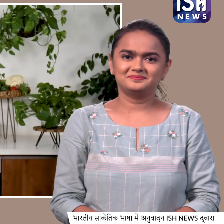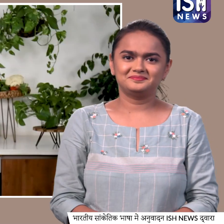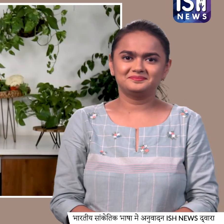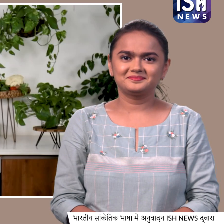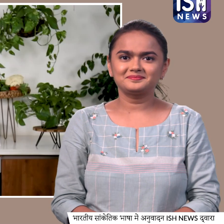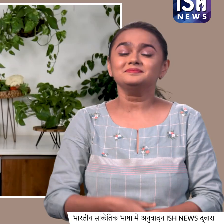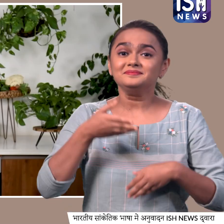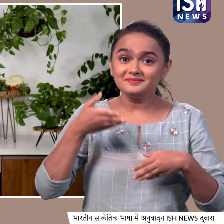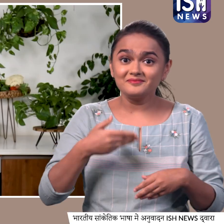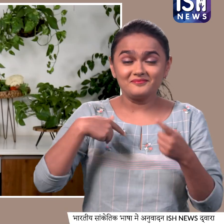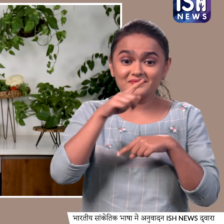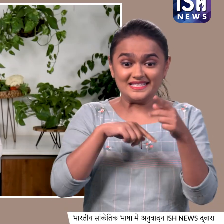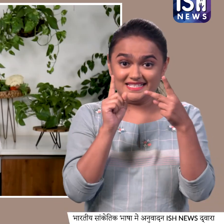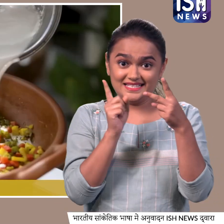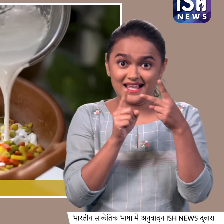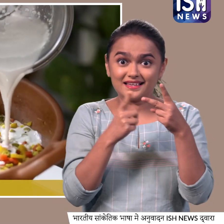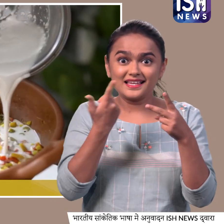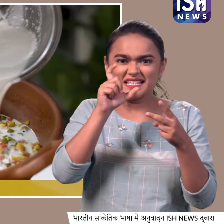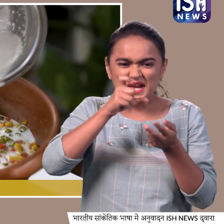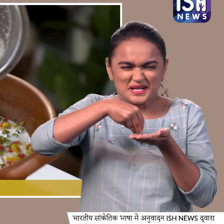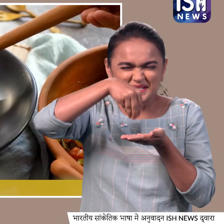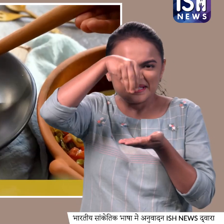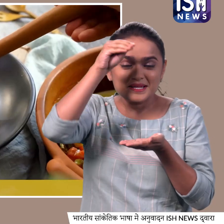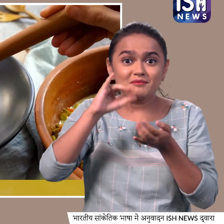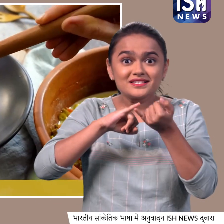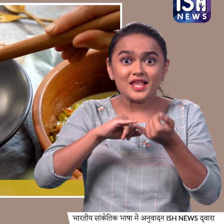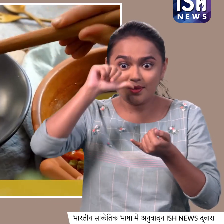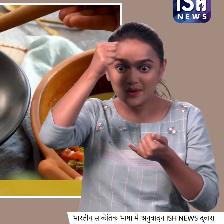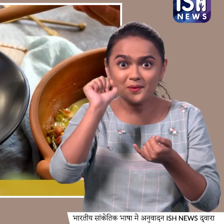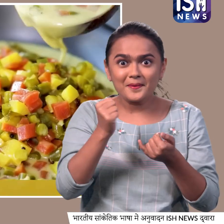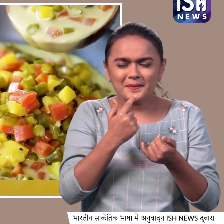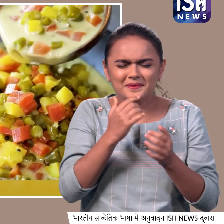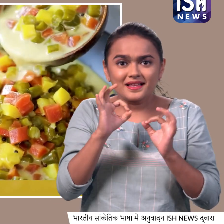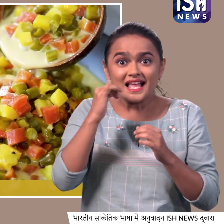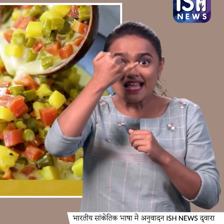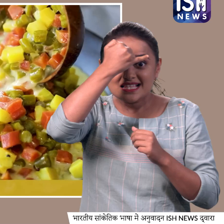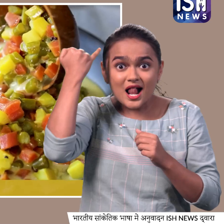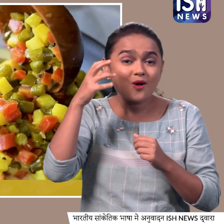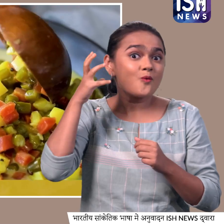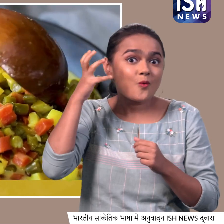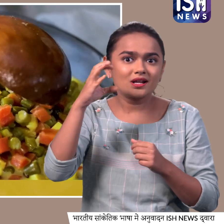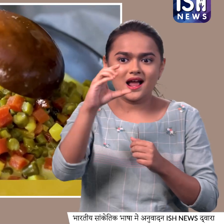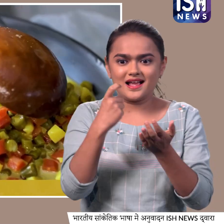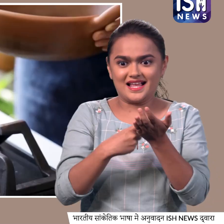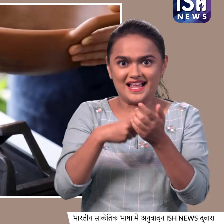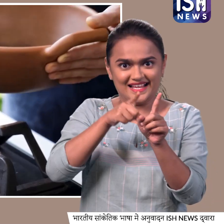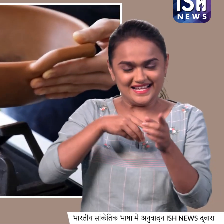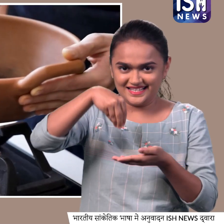हमारी दूसरी रेसिपी है क्रीमी और साउथ इंडिन फ्लेवर से भरी येलो कोकनेट करी, इसे